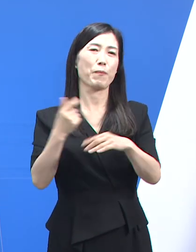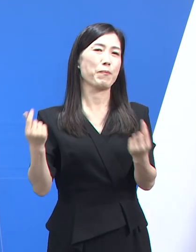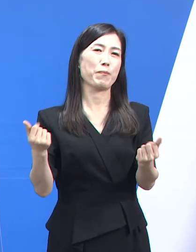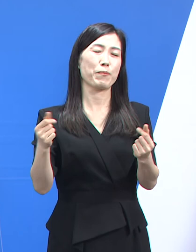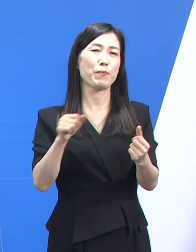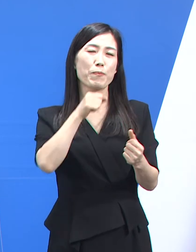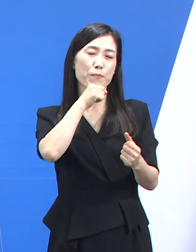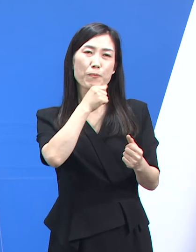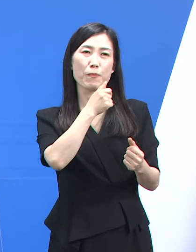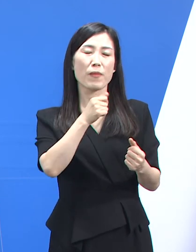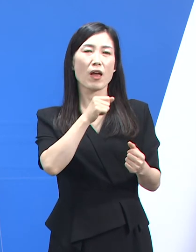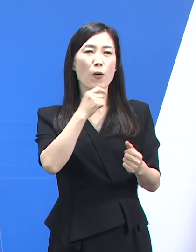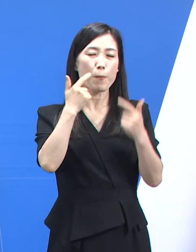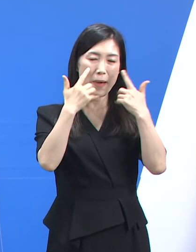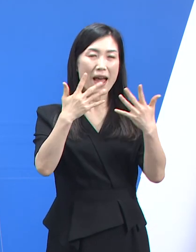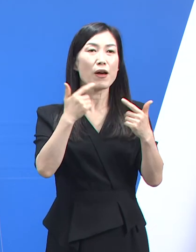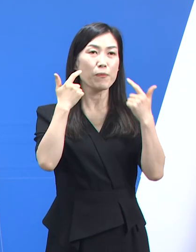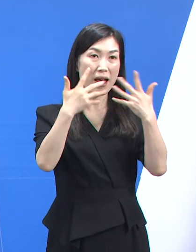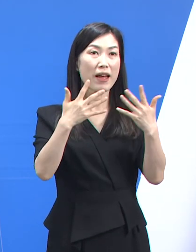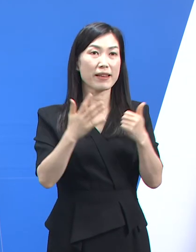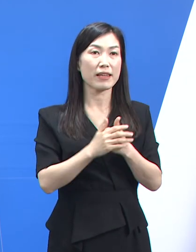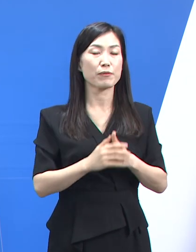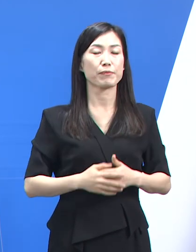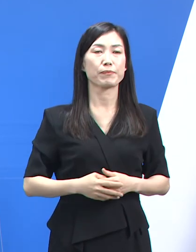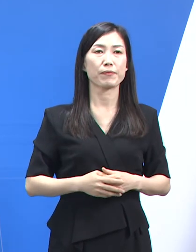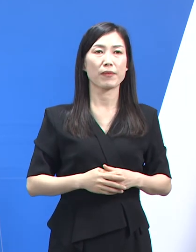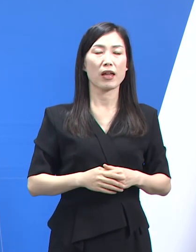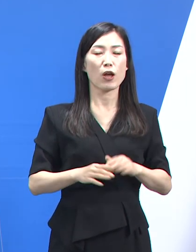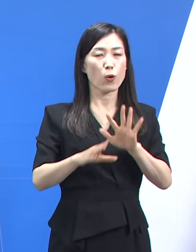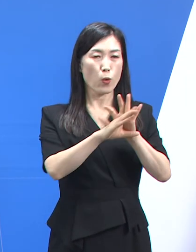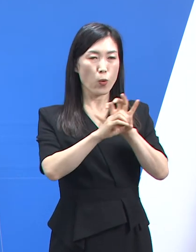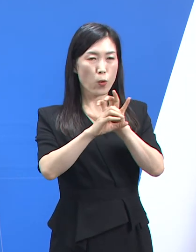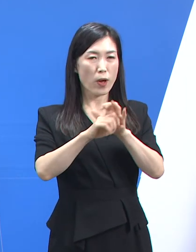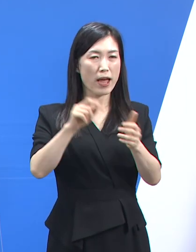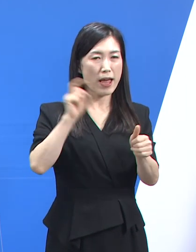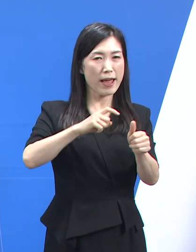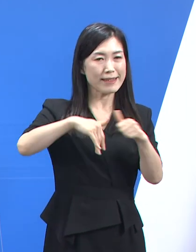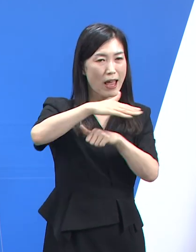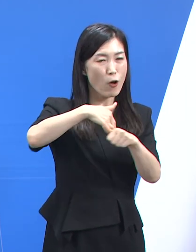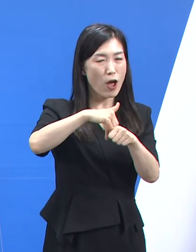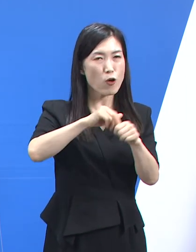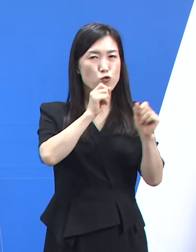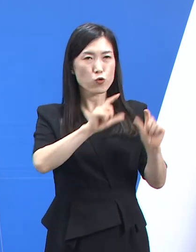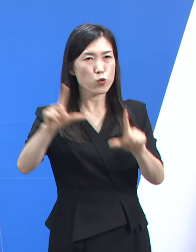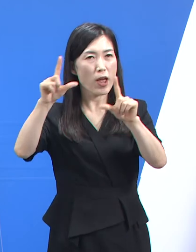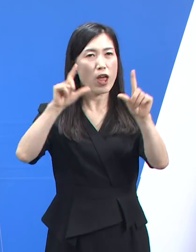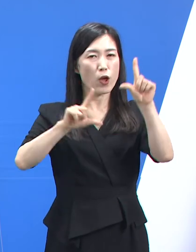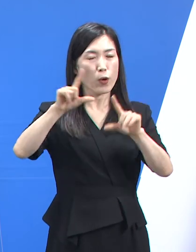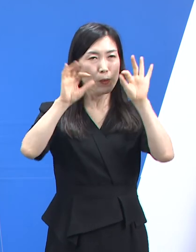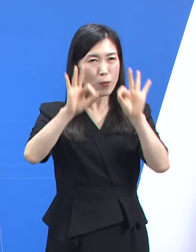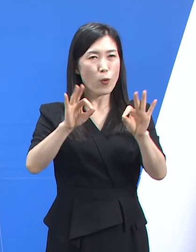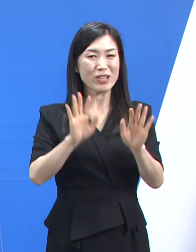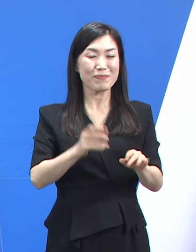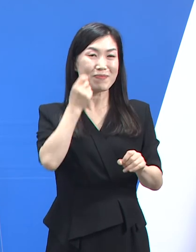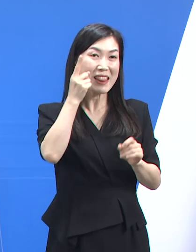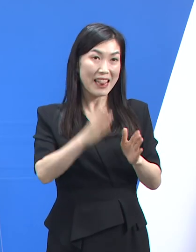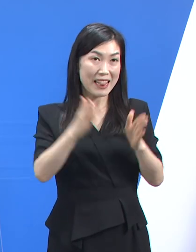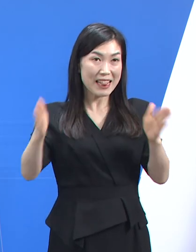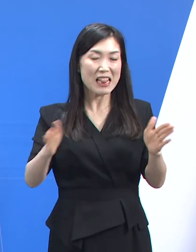있으며 한시적 확진 인정 기간은 향후 코로나19 유행 상황 변화를 고려해 조정해 나갈 예정입니다.